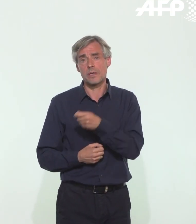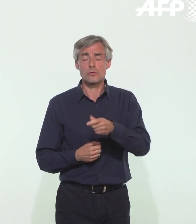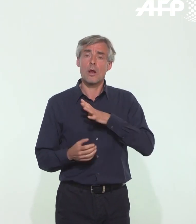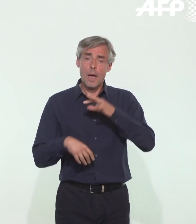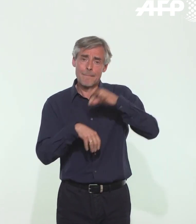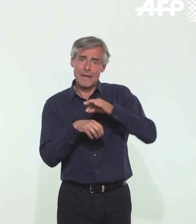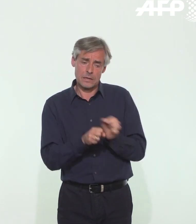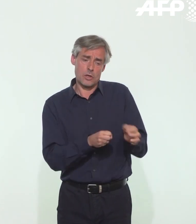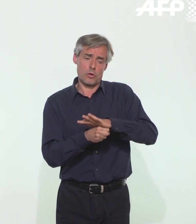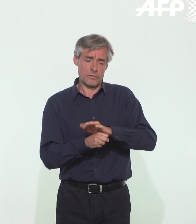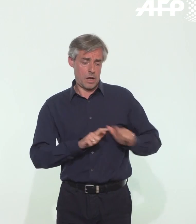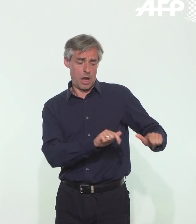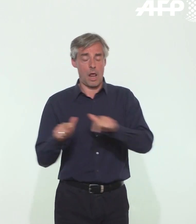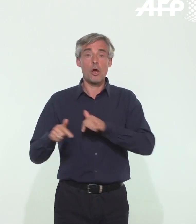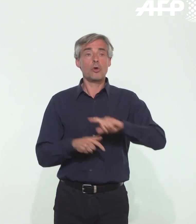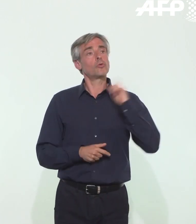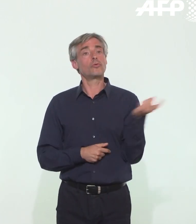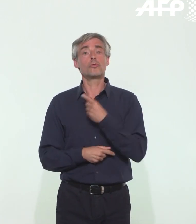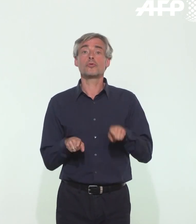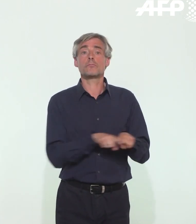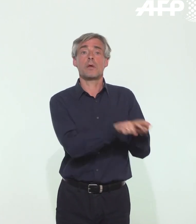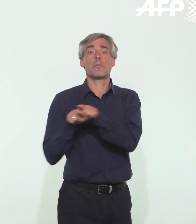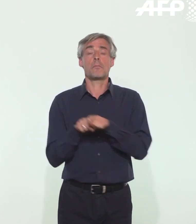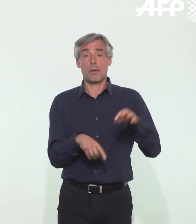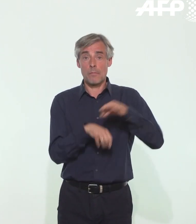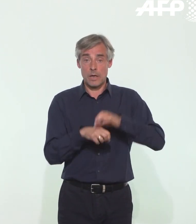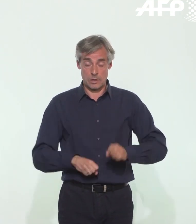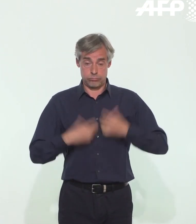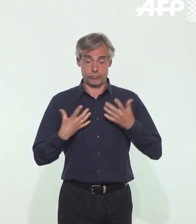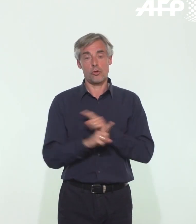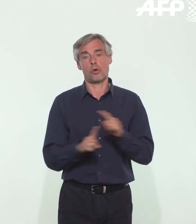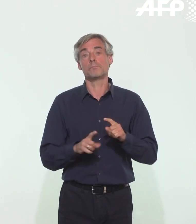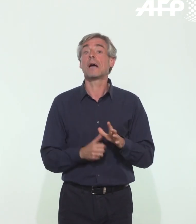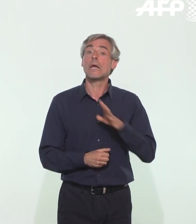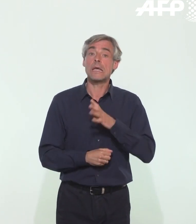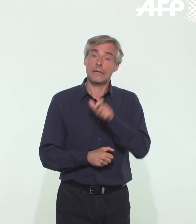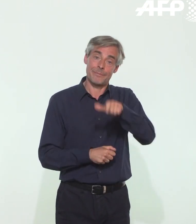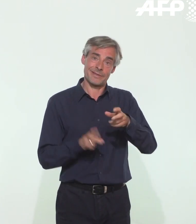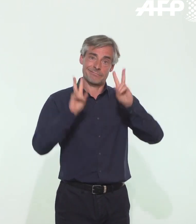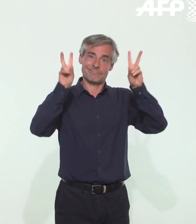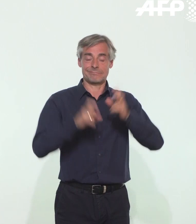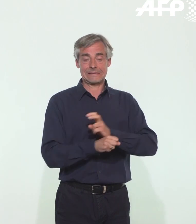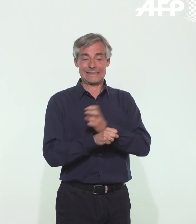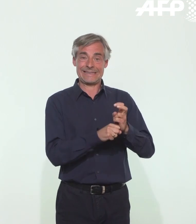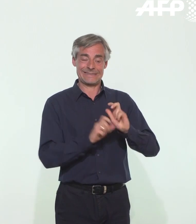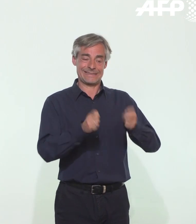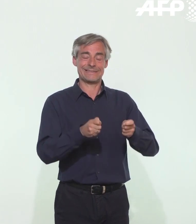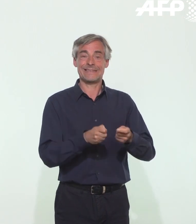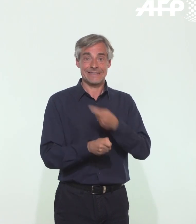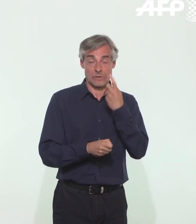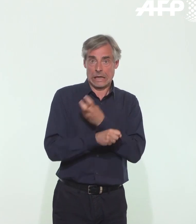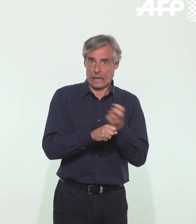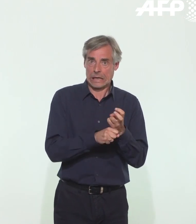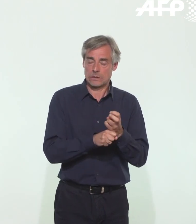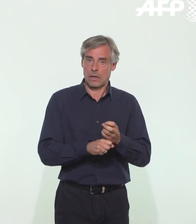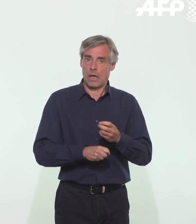maladie Covid-19, nous ne sommes pas tous égaux. Les personnes dites à risque, donc avec beaucoup plus de risques